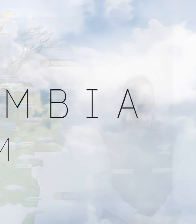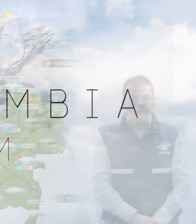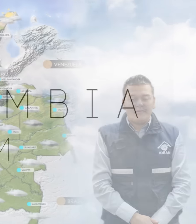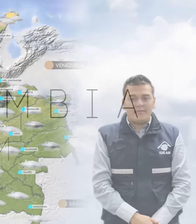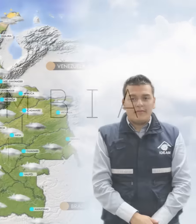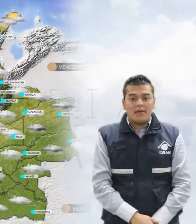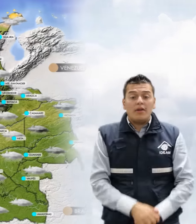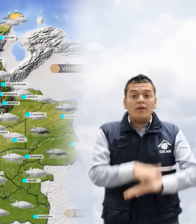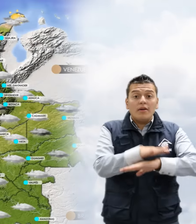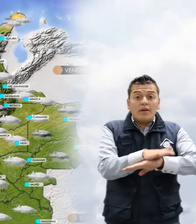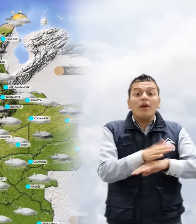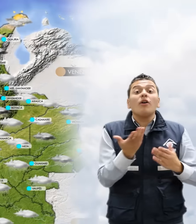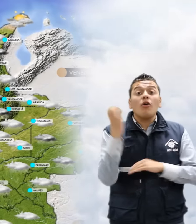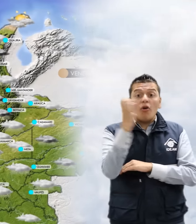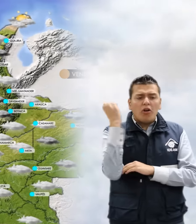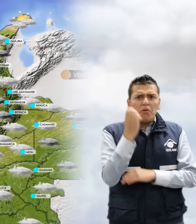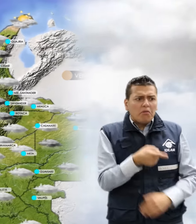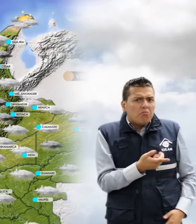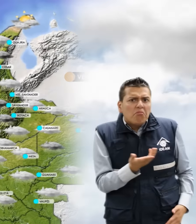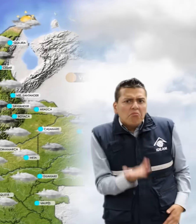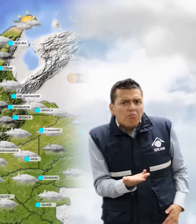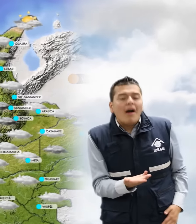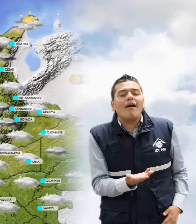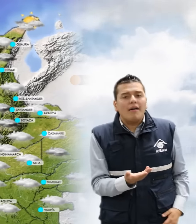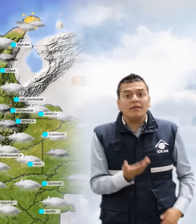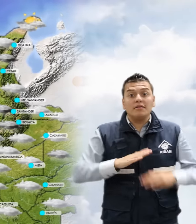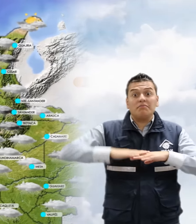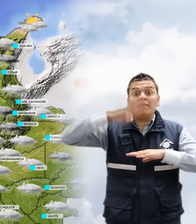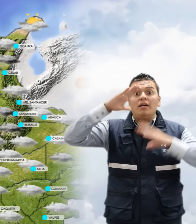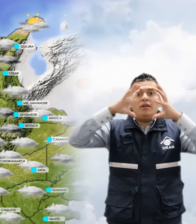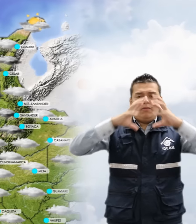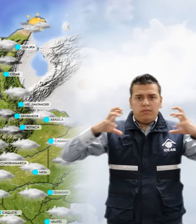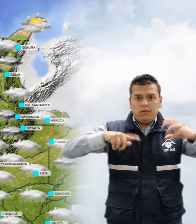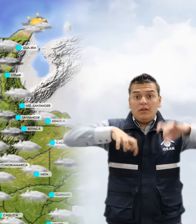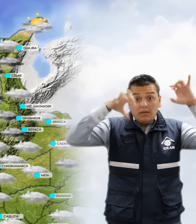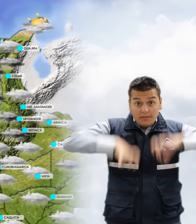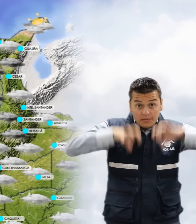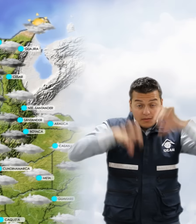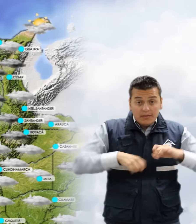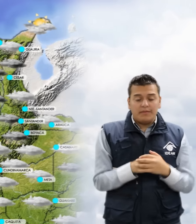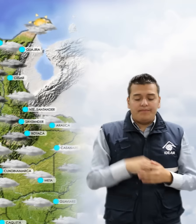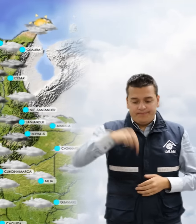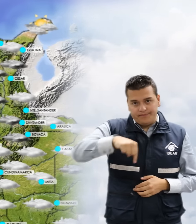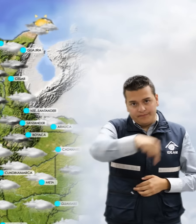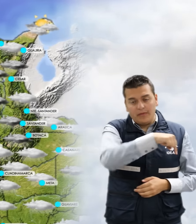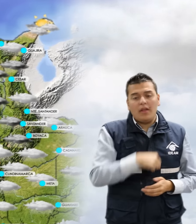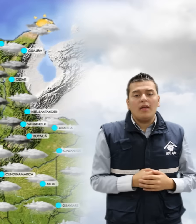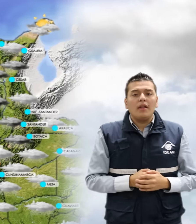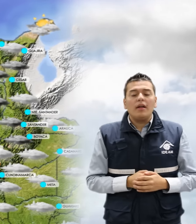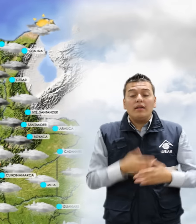En horas de la tarde para el territorio nacional se prevé aumento de nubosidad y de precipitaciones en algunos sectores.